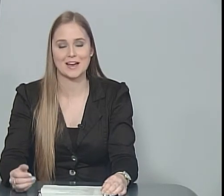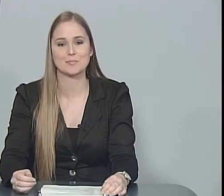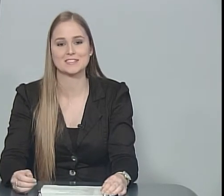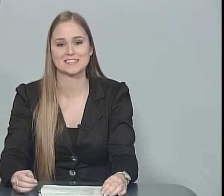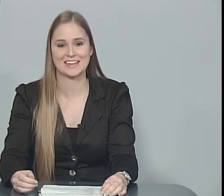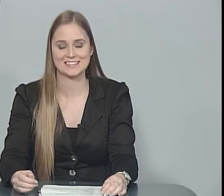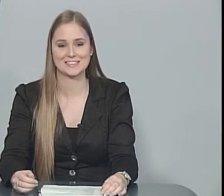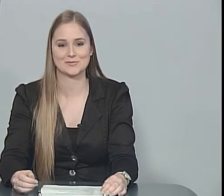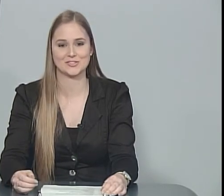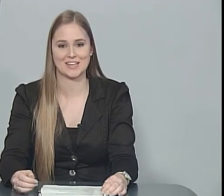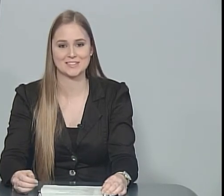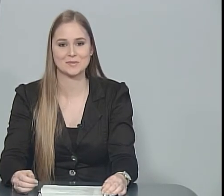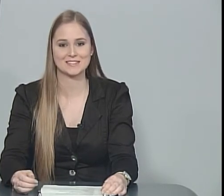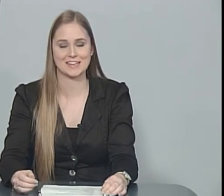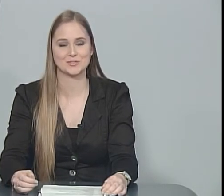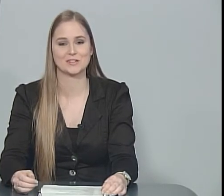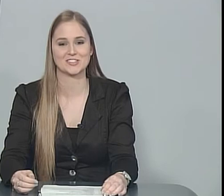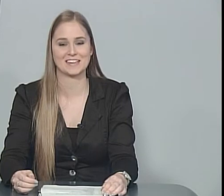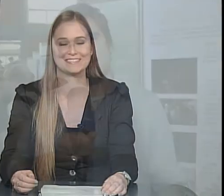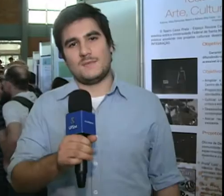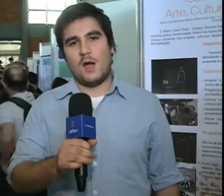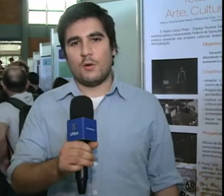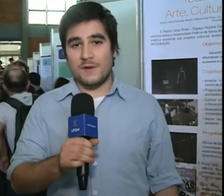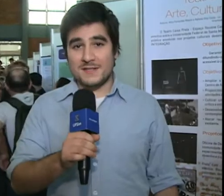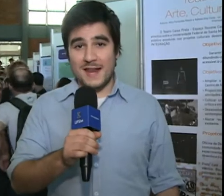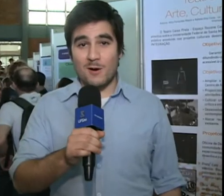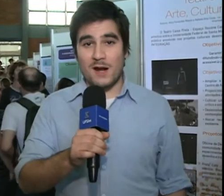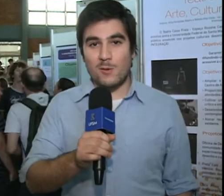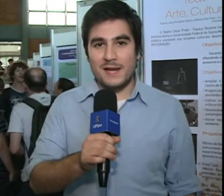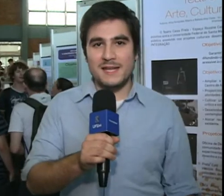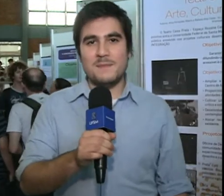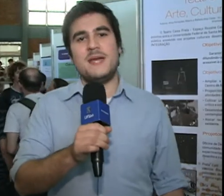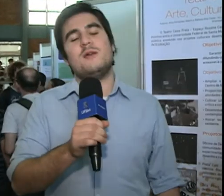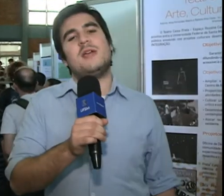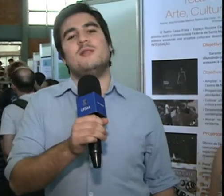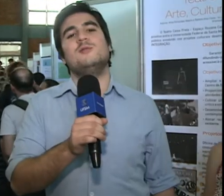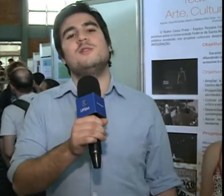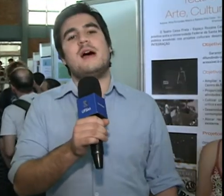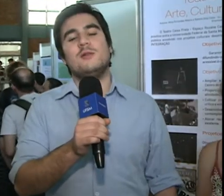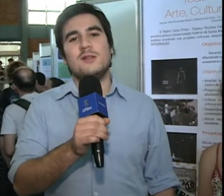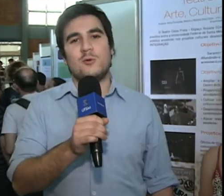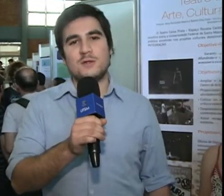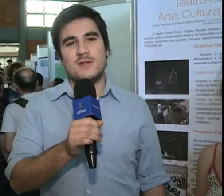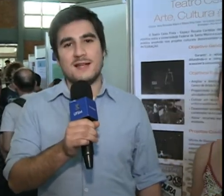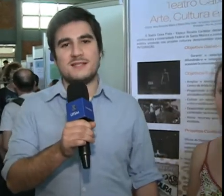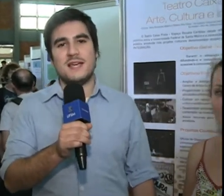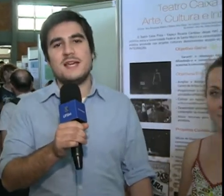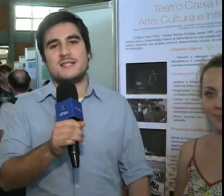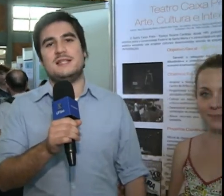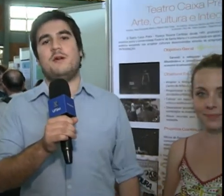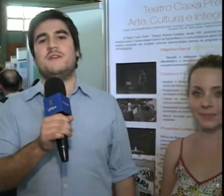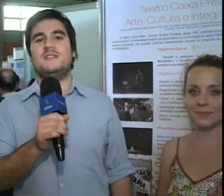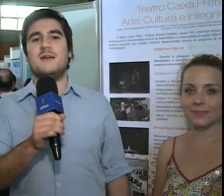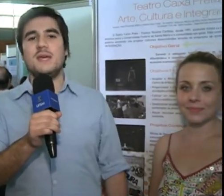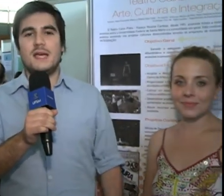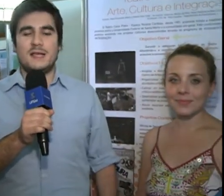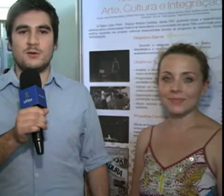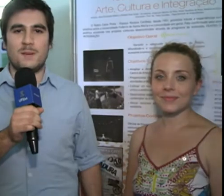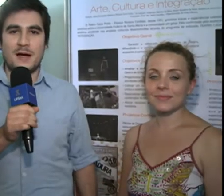apresentada na 27ª JAI. Conversarei agora com a Aline Ribeiro, que é aluna do curso de Artes Cênicas aqui da UFSM, que tem um trabalho